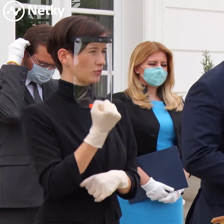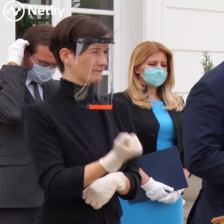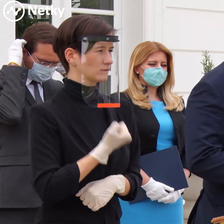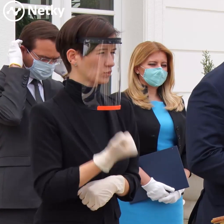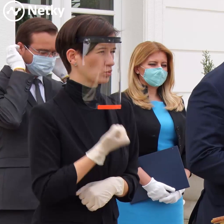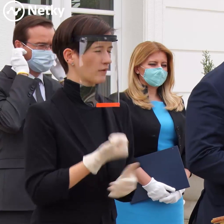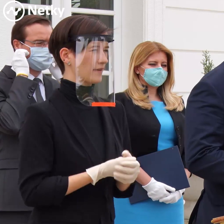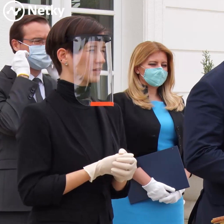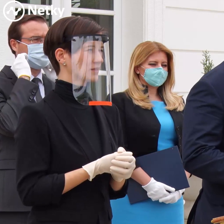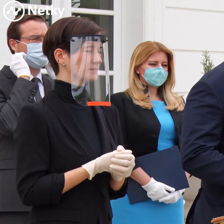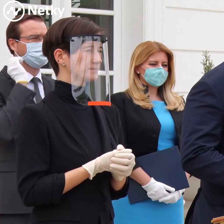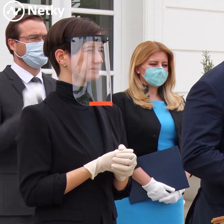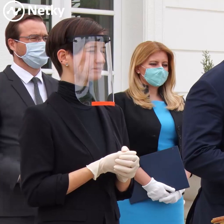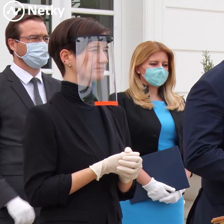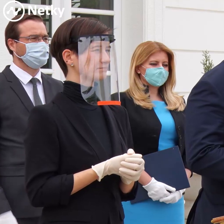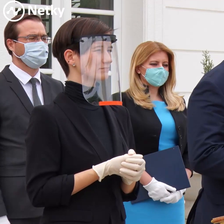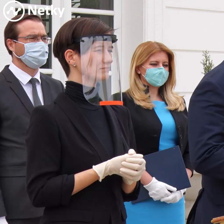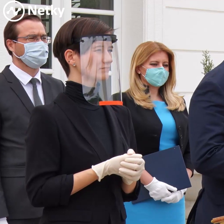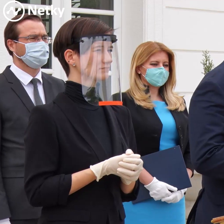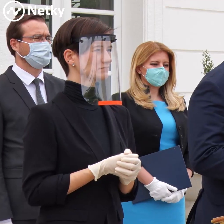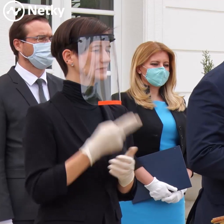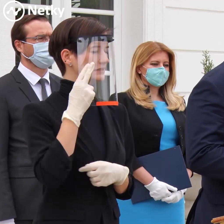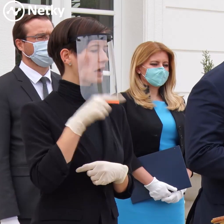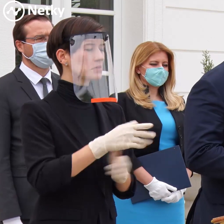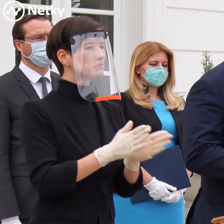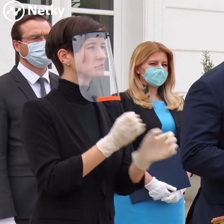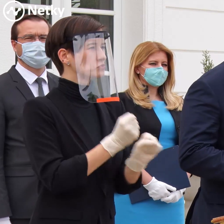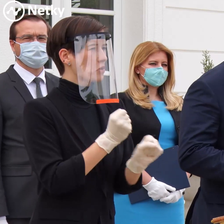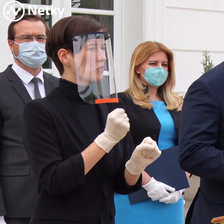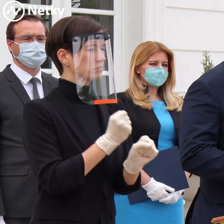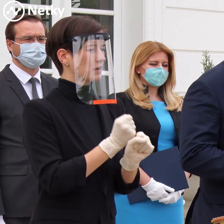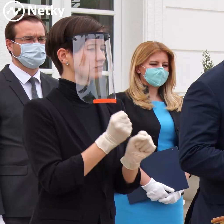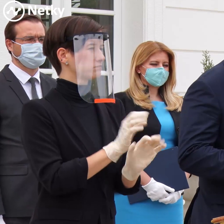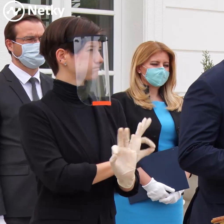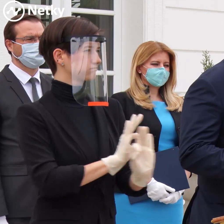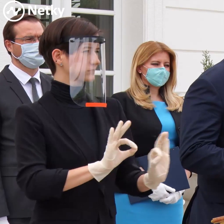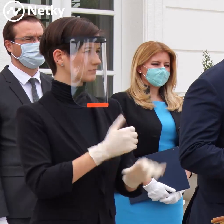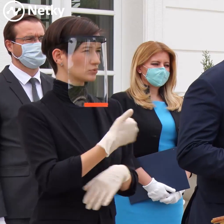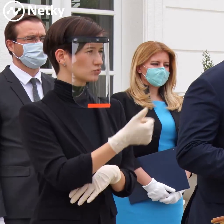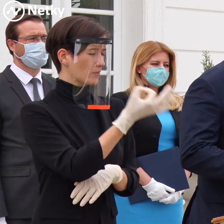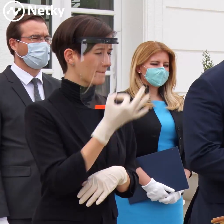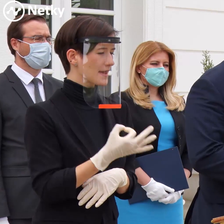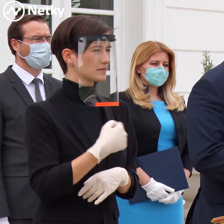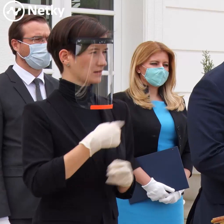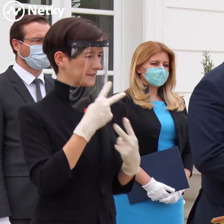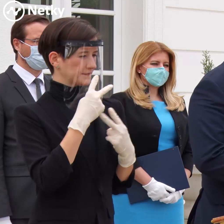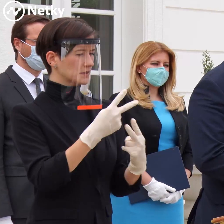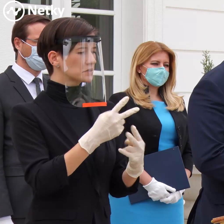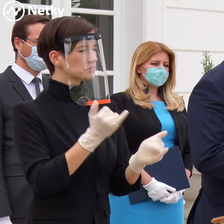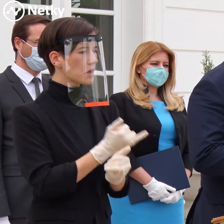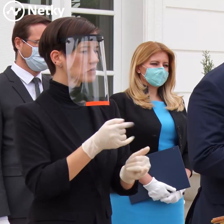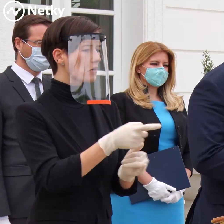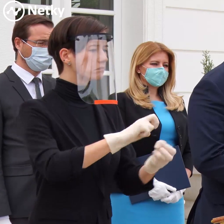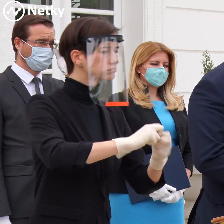zariadení sociálnych služieb funguje dobre, čiže tam tá spolupráca je nastavená tak, že nevznikajú žiadne nejaké